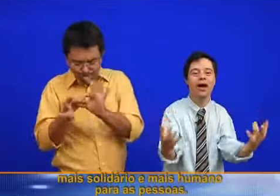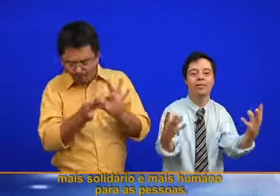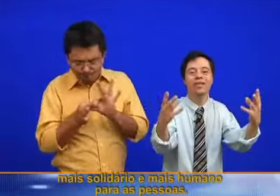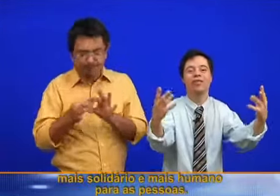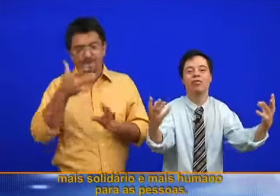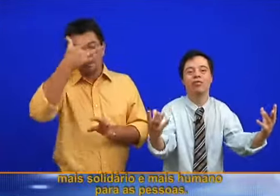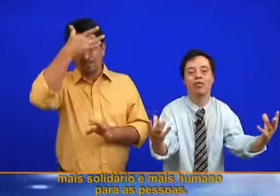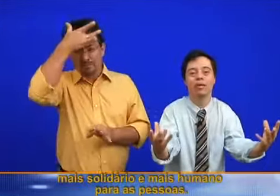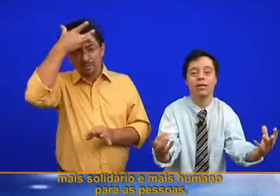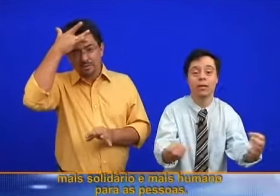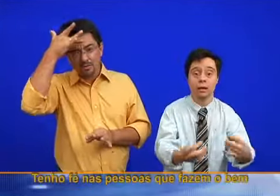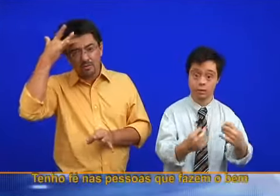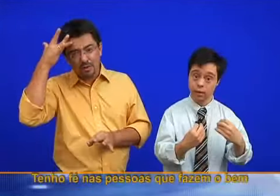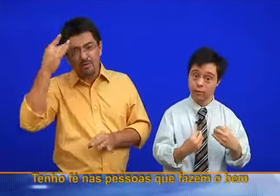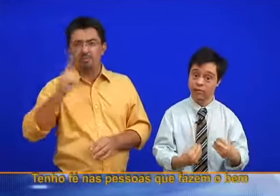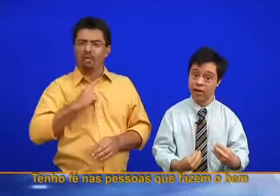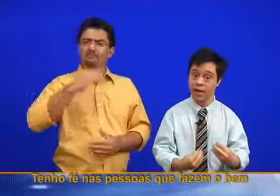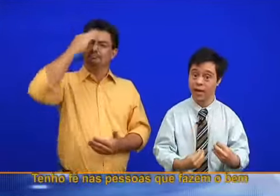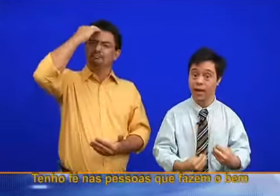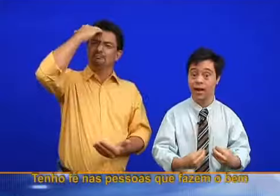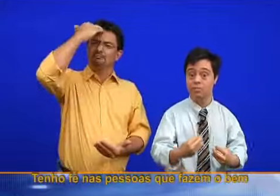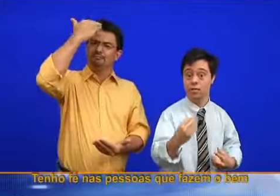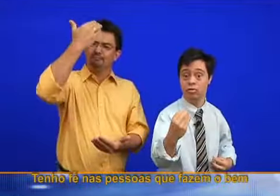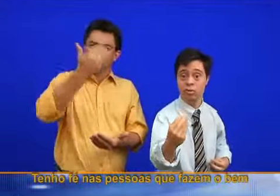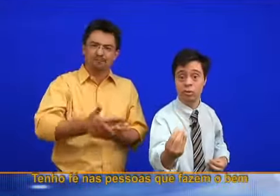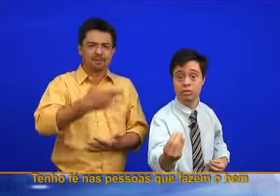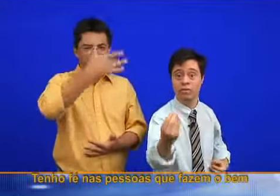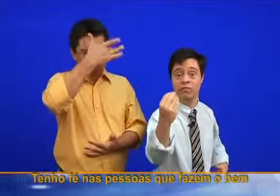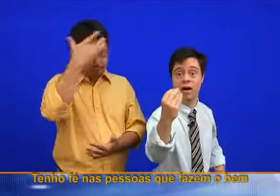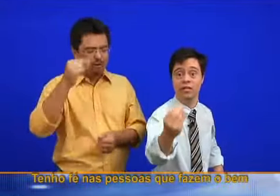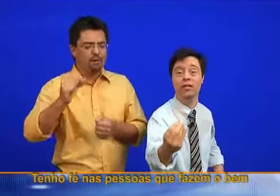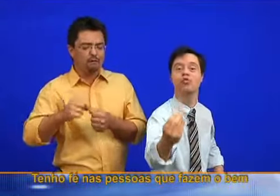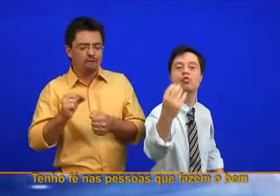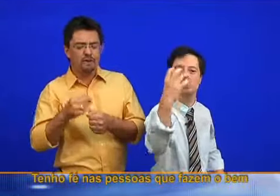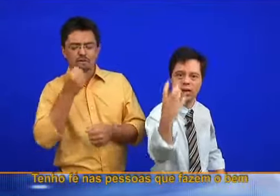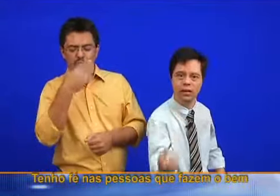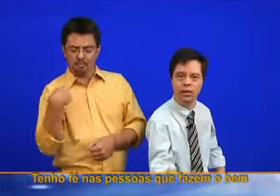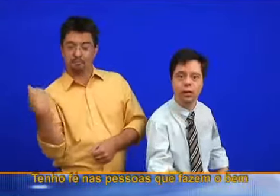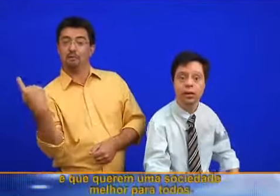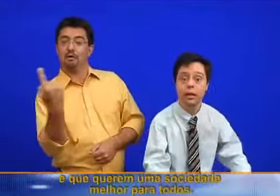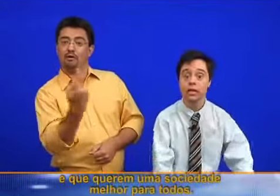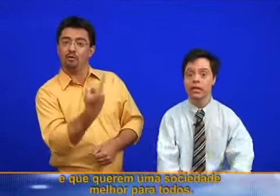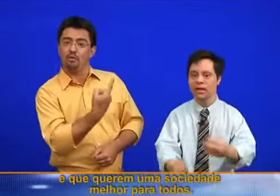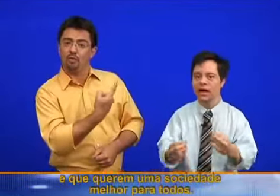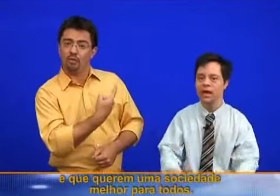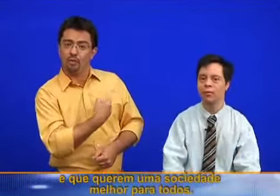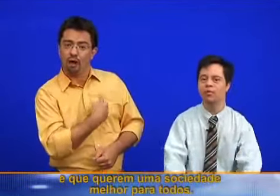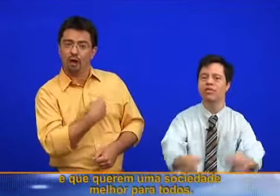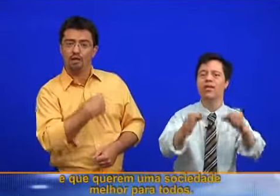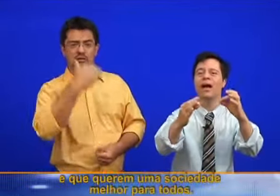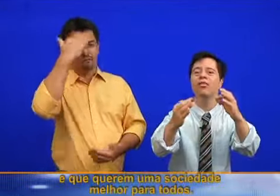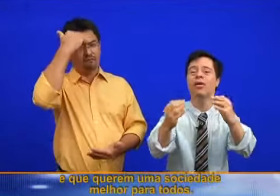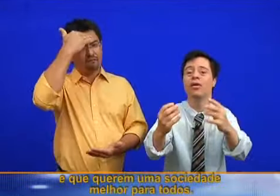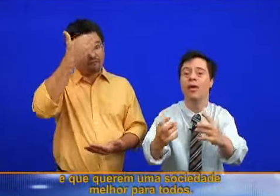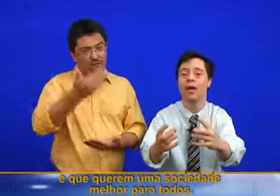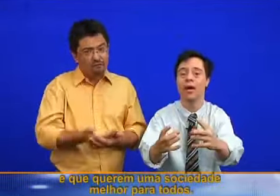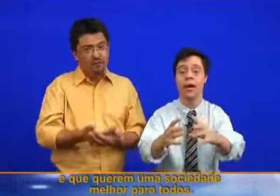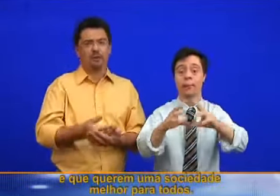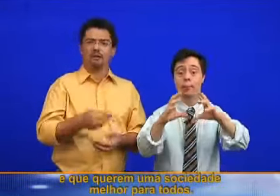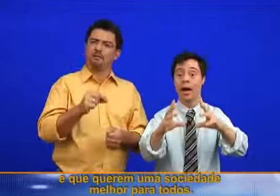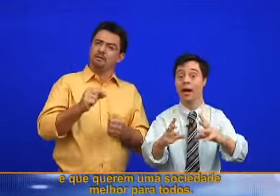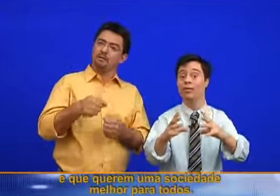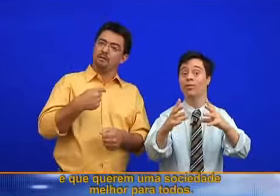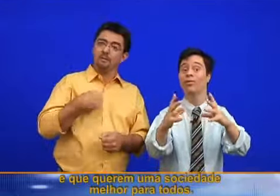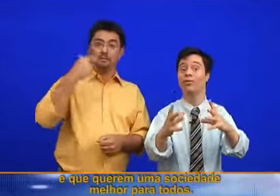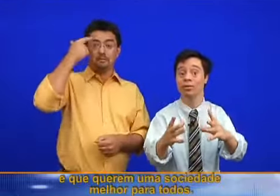para as pessoas. Tenho fé nas pessoas que fazem o bem e querem uma sociedade melhor